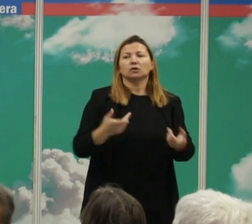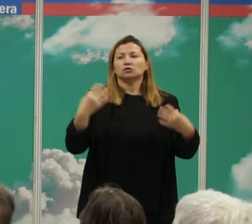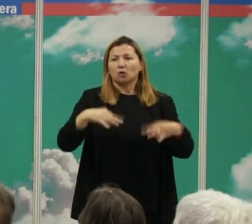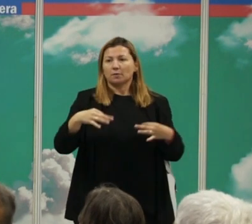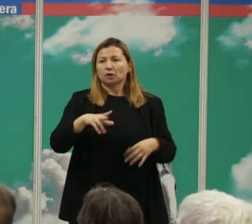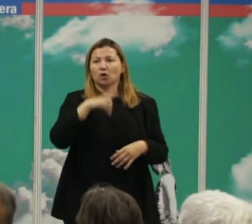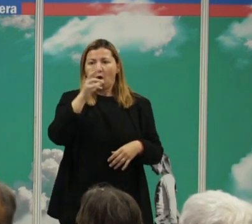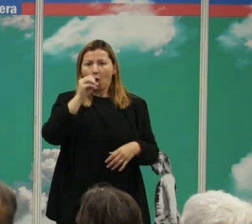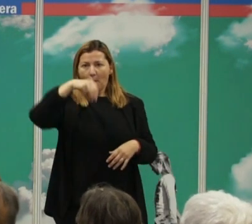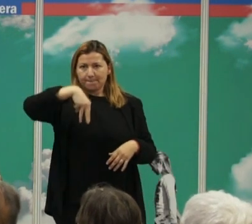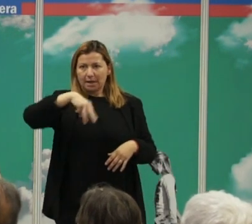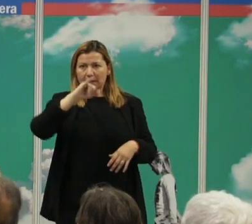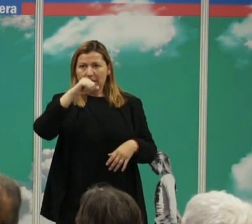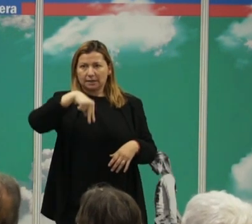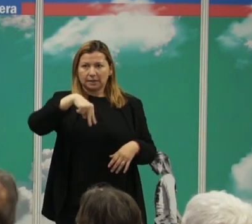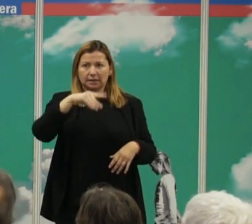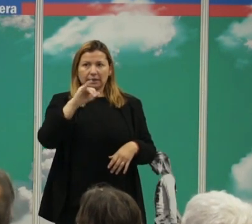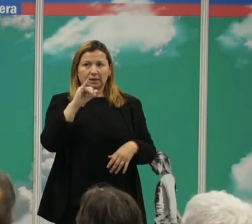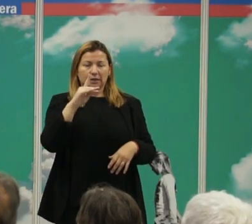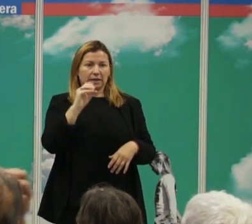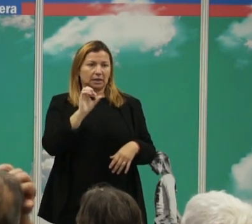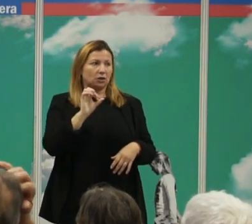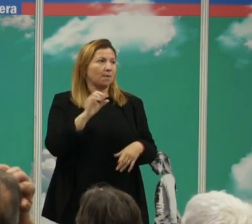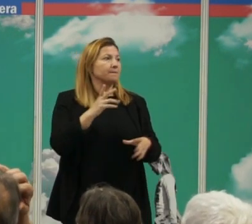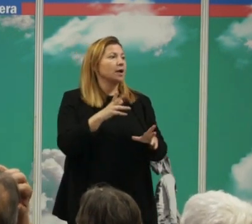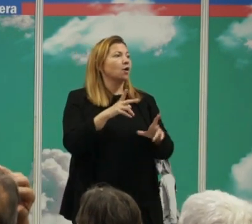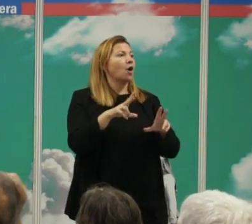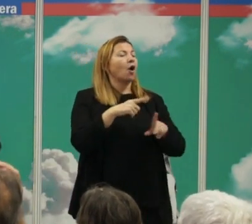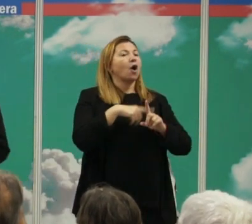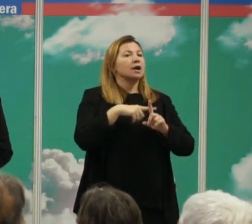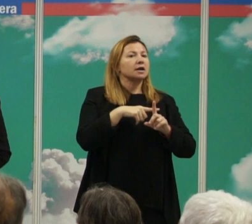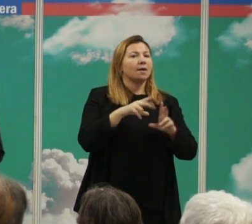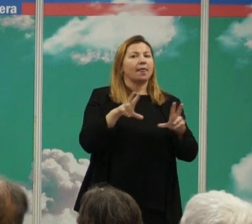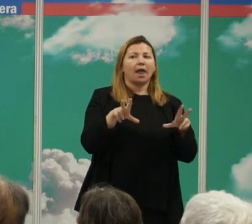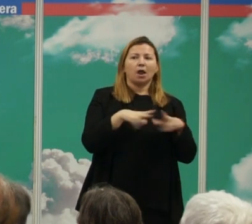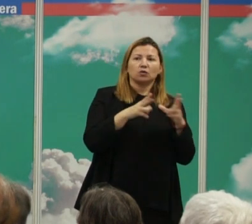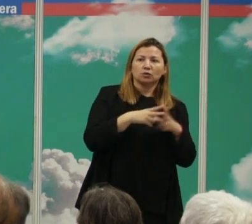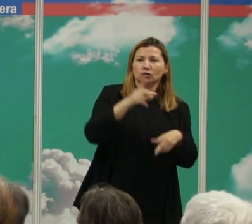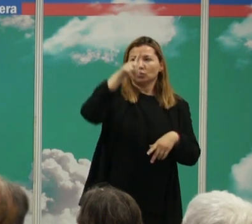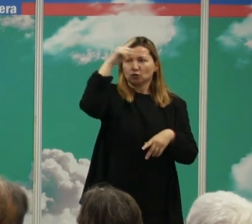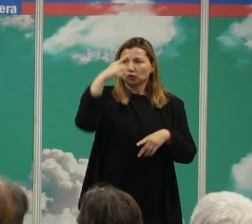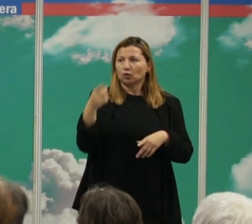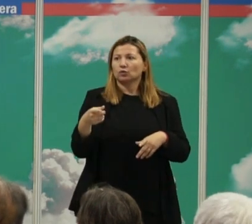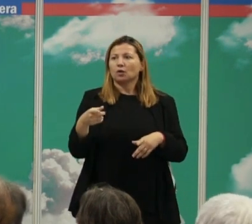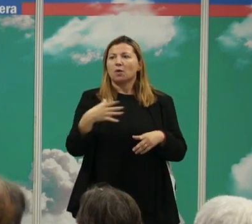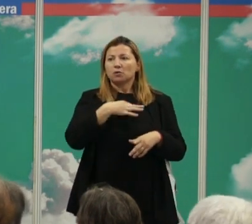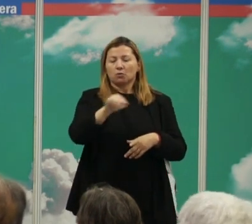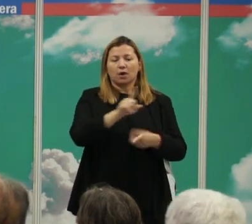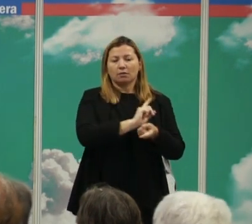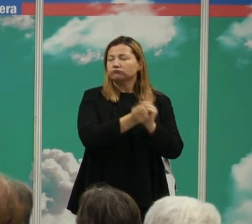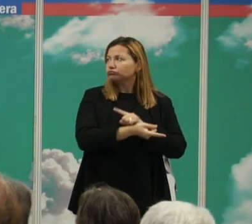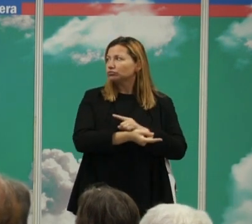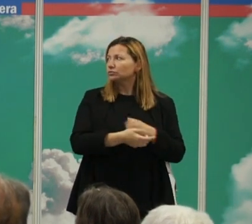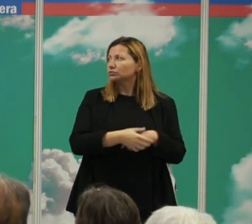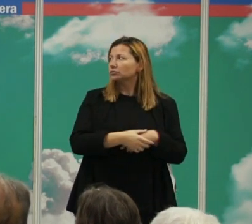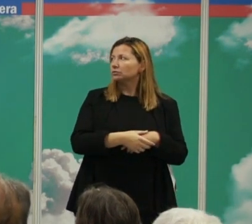pero que eso no significa que las condiciones culturales y ecológicas no puedan modificarlo y haciendo un poco un uso